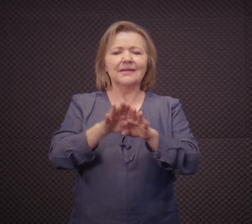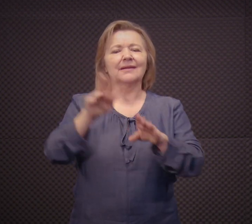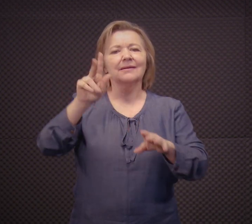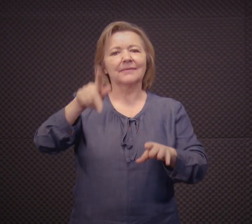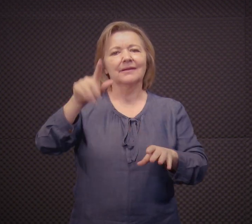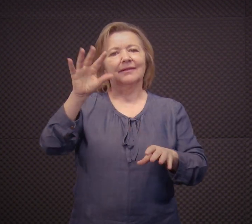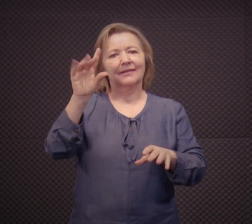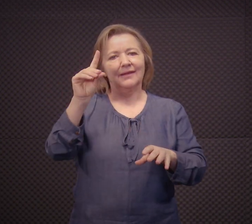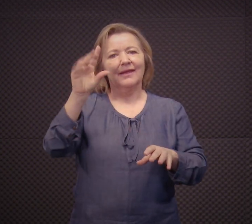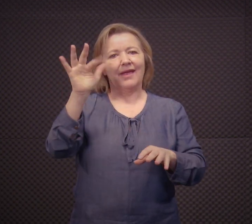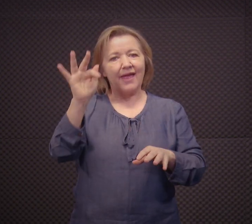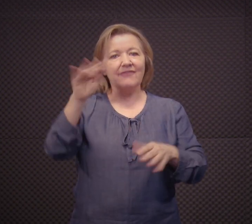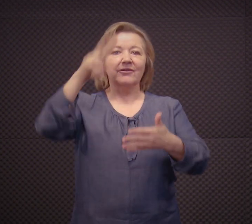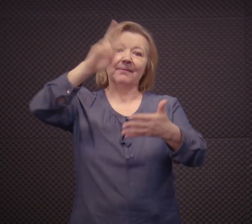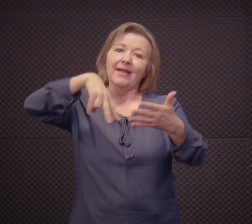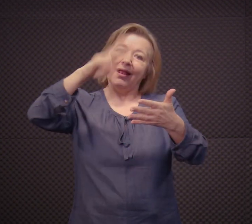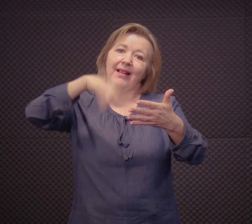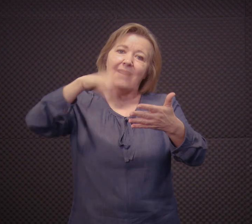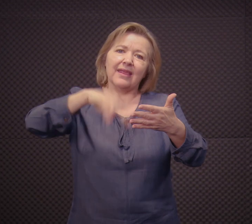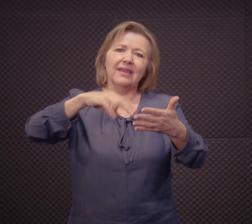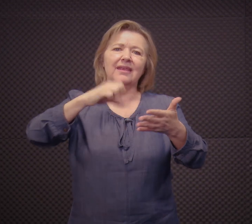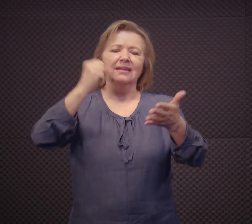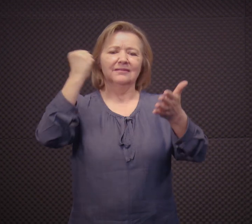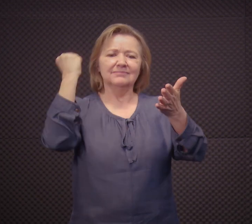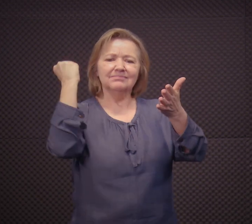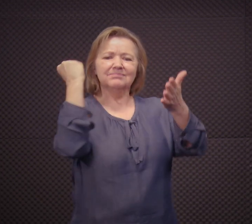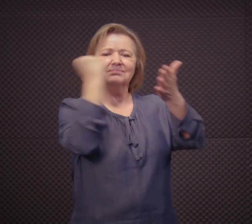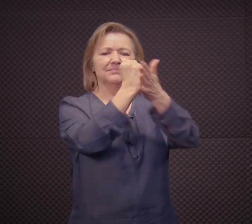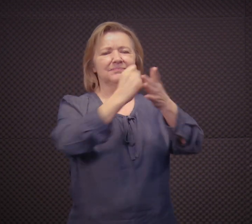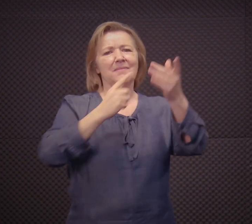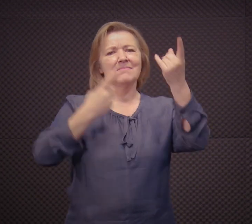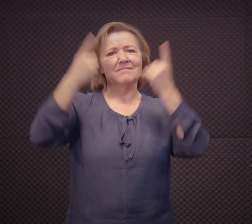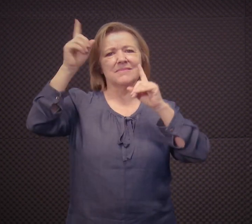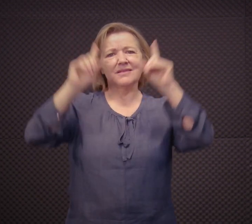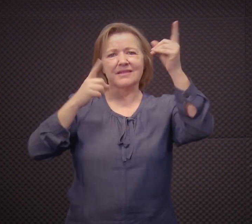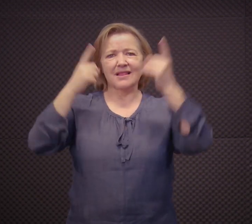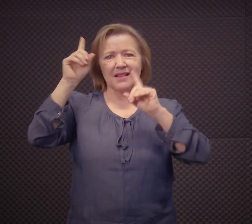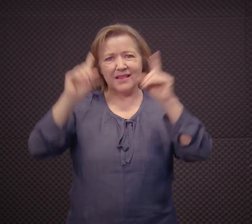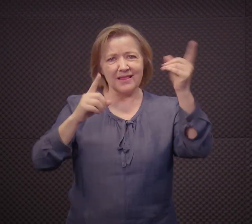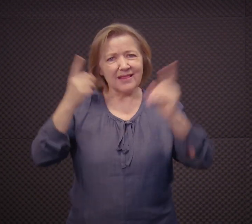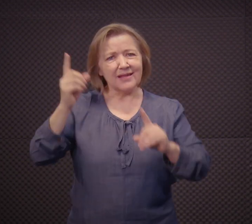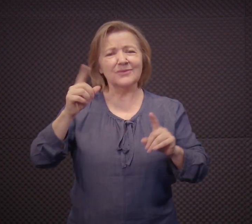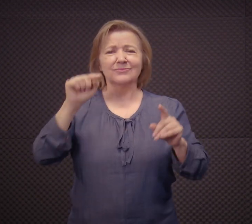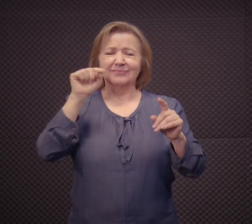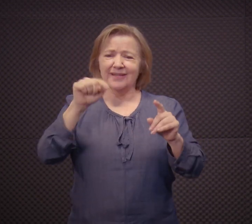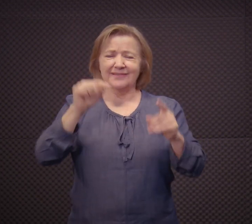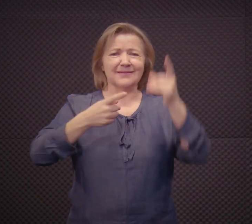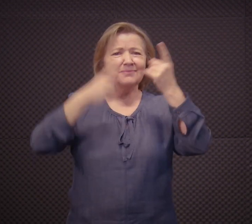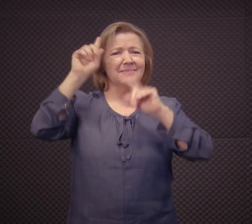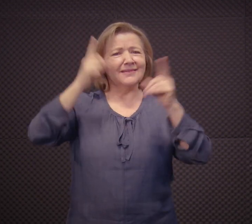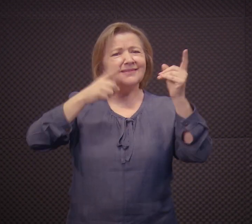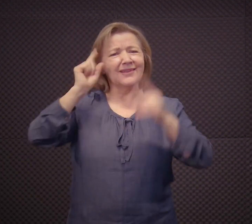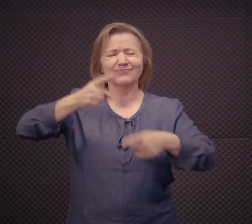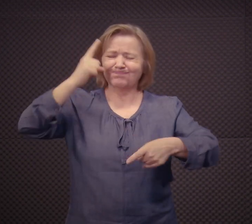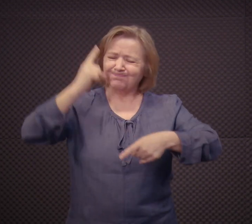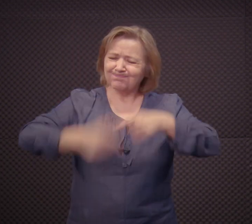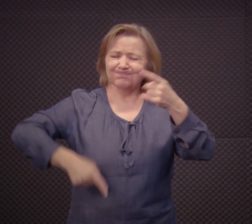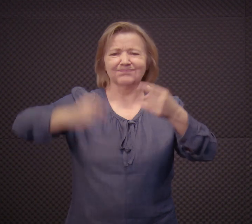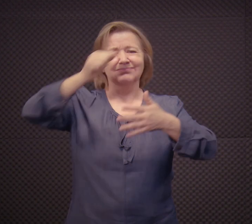resumos, para que vocês façam a leitura. Nós temos também a questão do Congresso